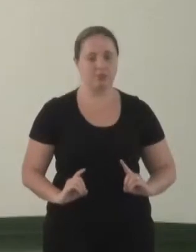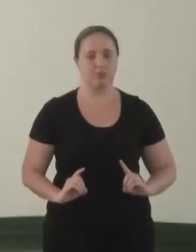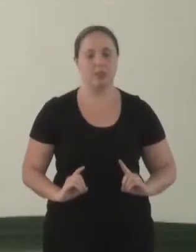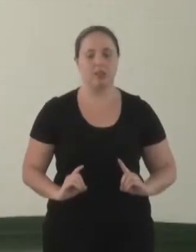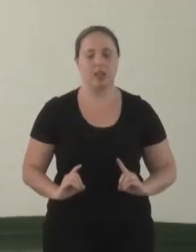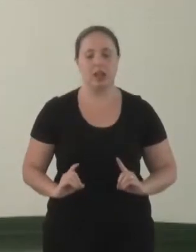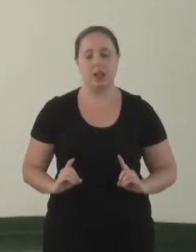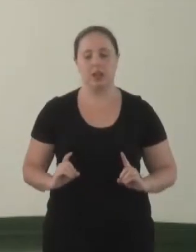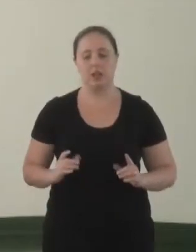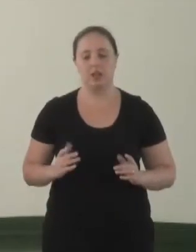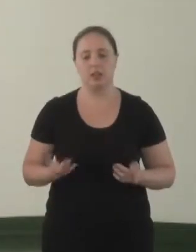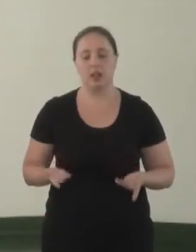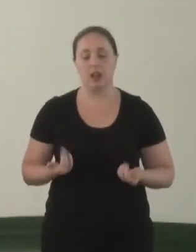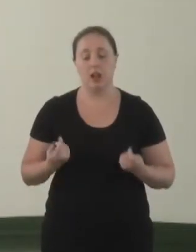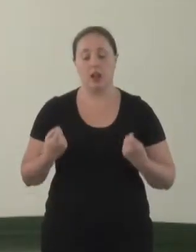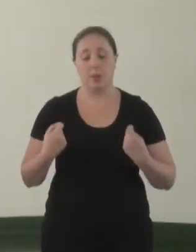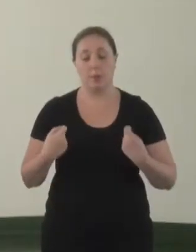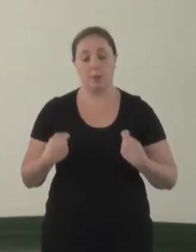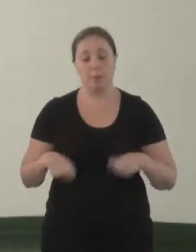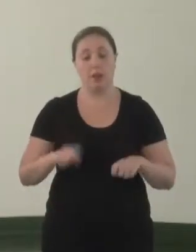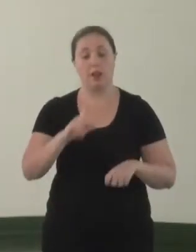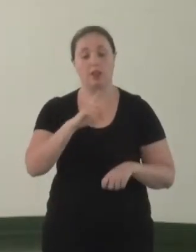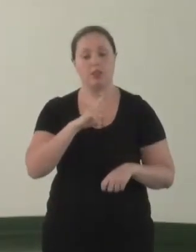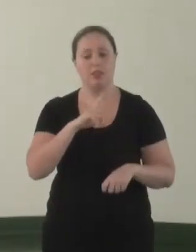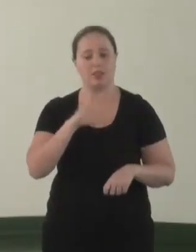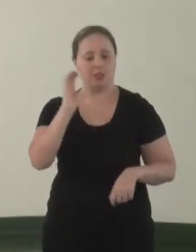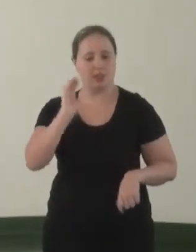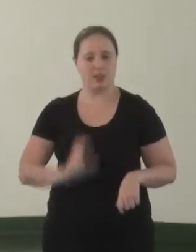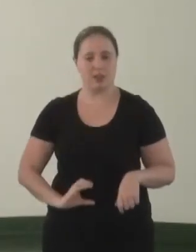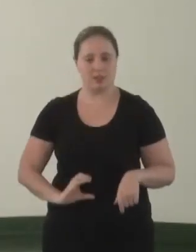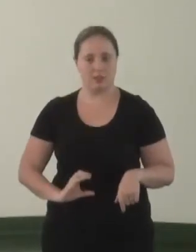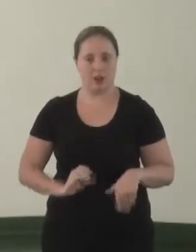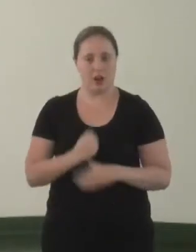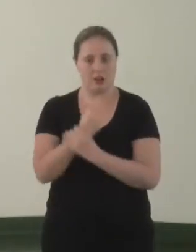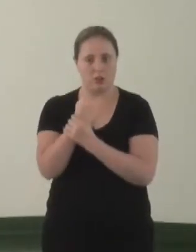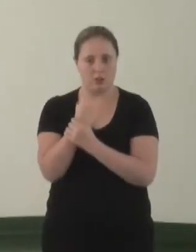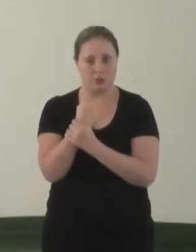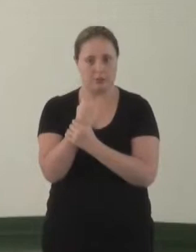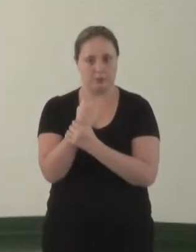tem que ter a sua plena cidadania garantida.